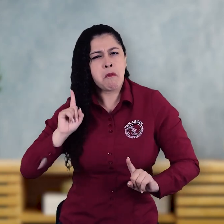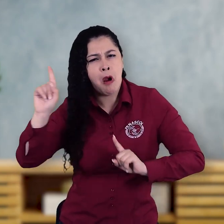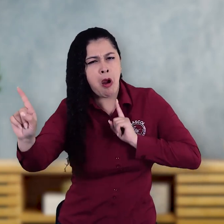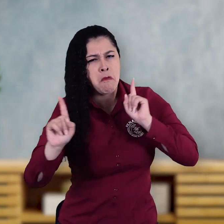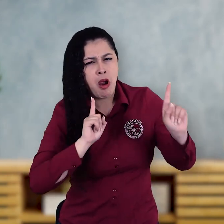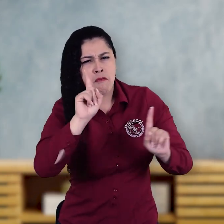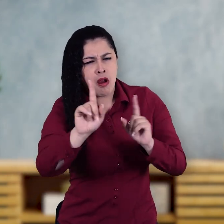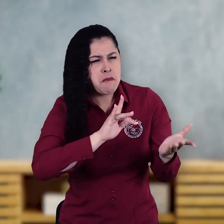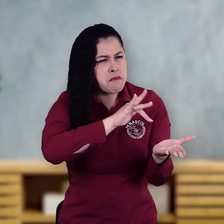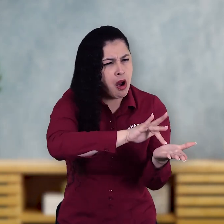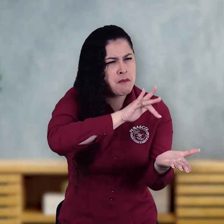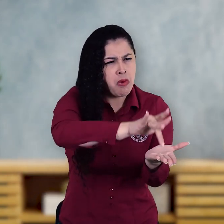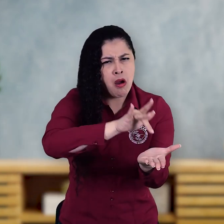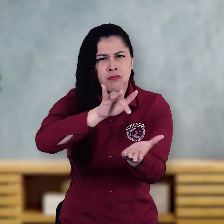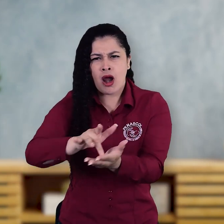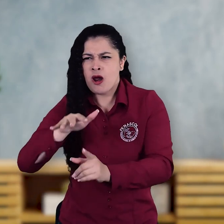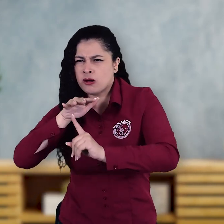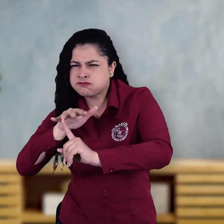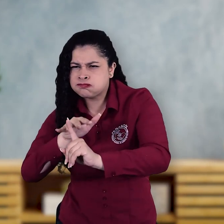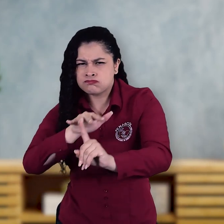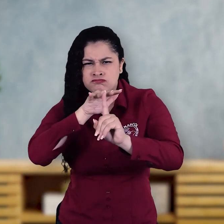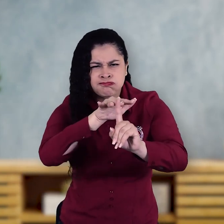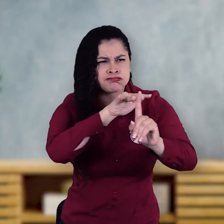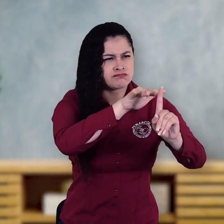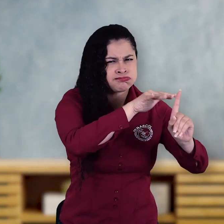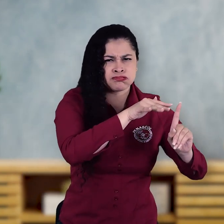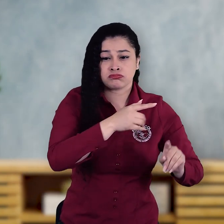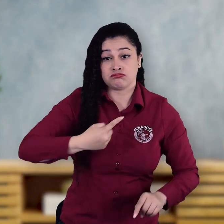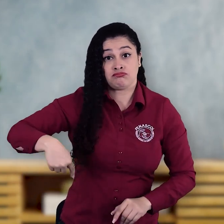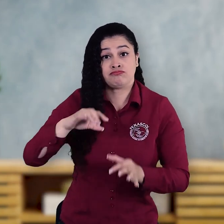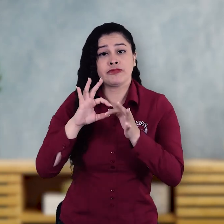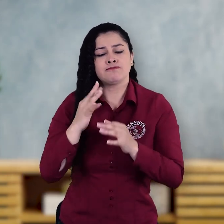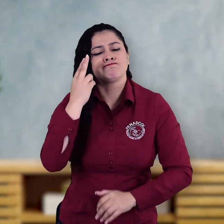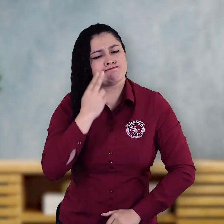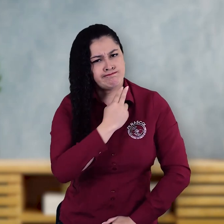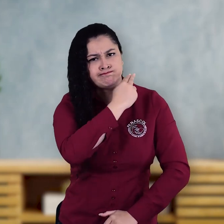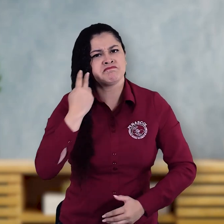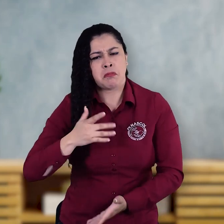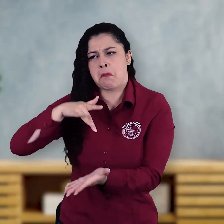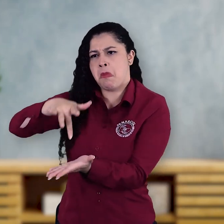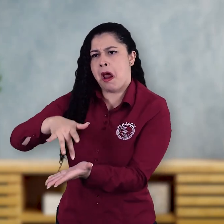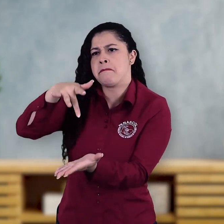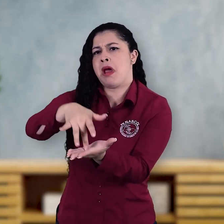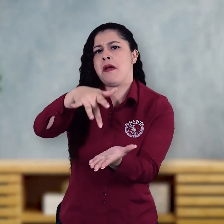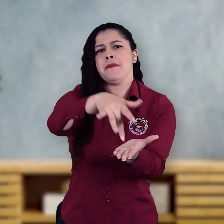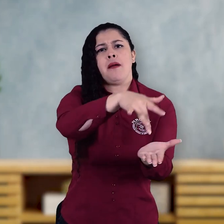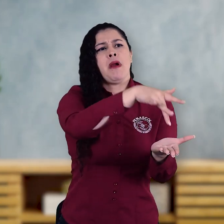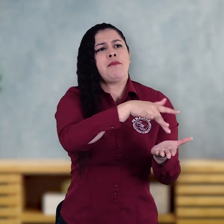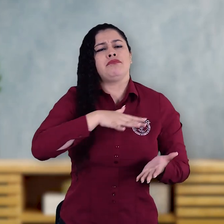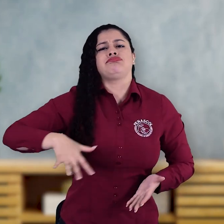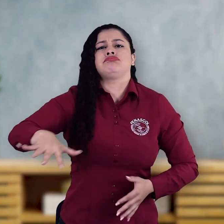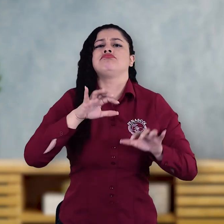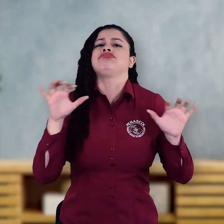y con diferentes actores, comprometiéndose con la participación ciudadana en muchos escenarios. Y es una realidad.